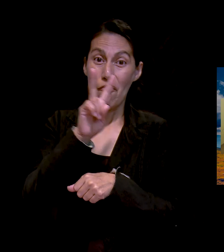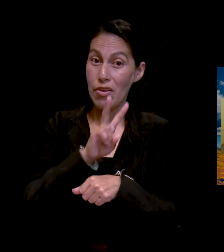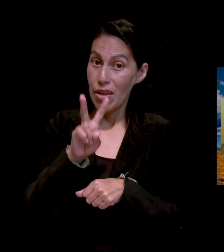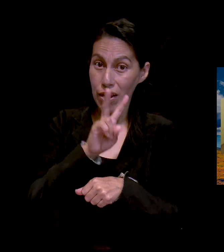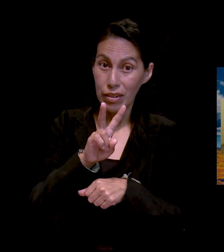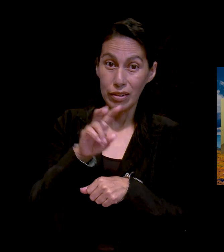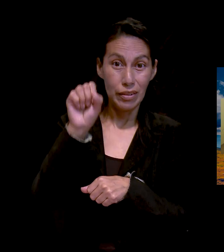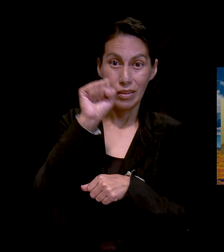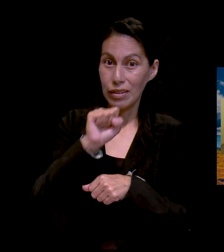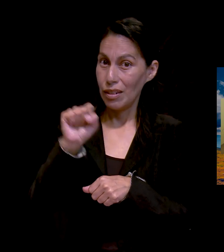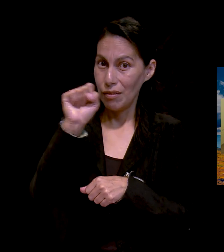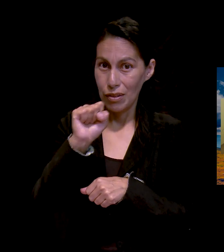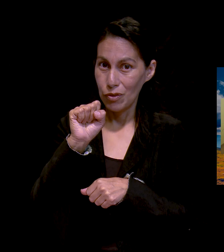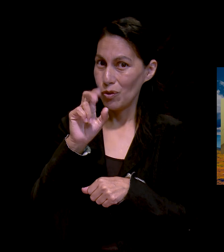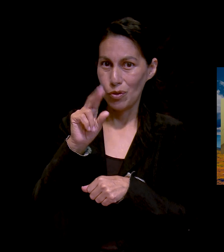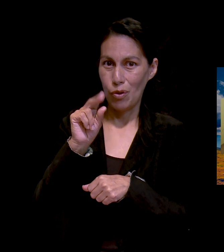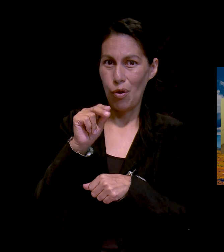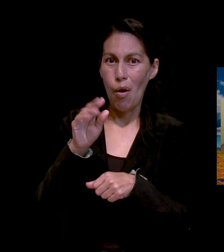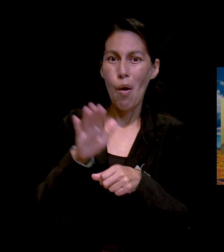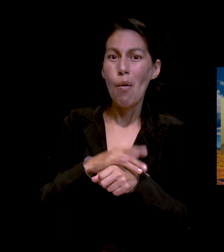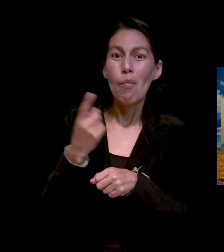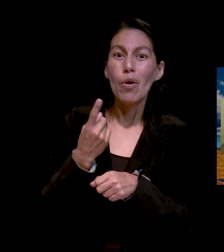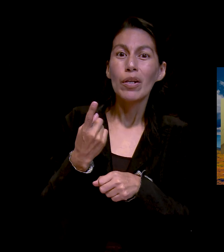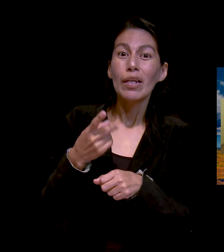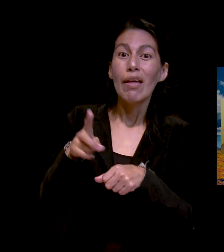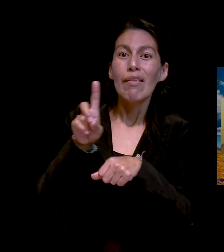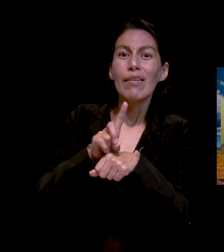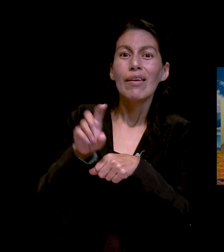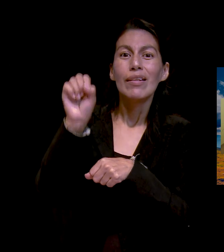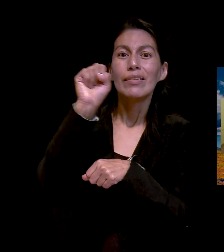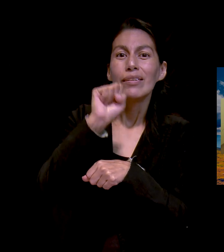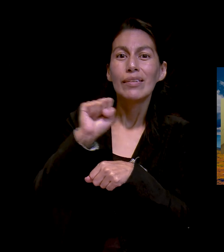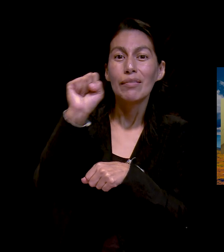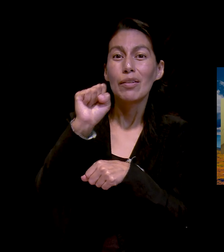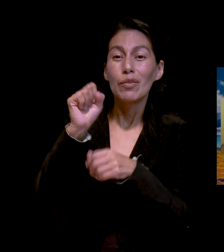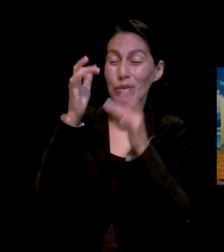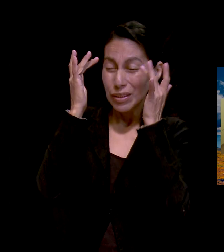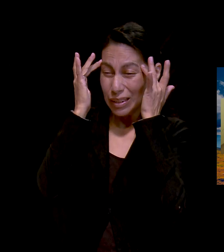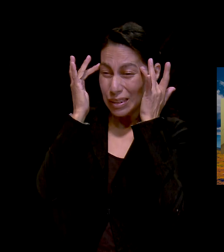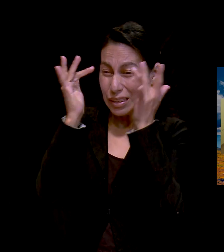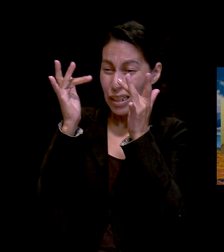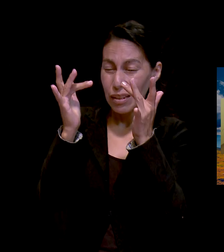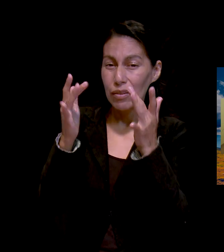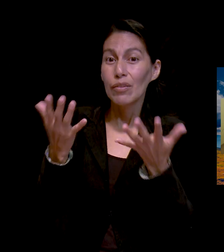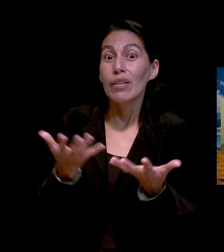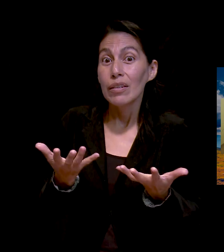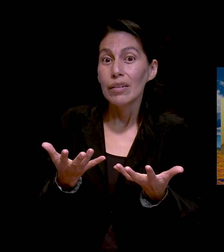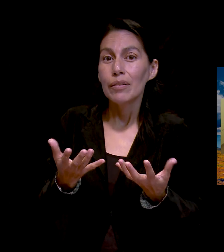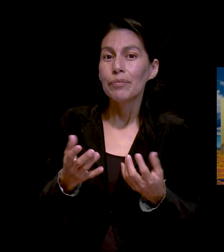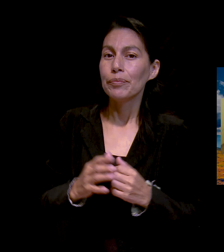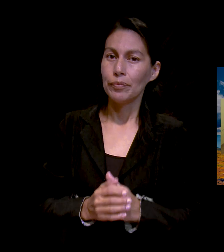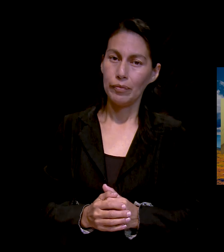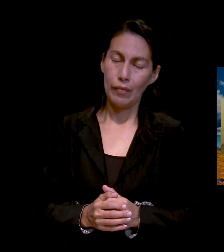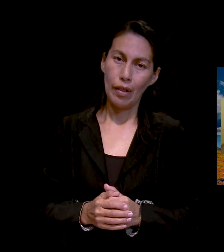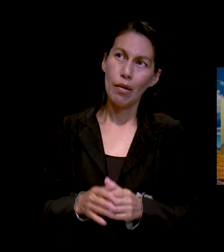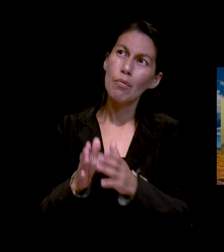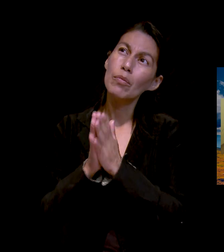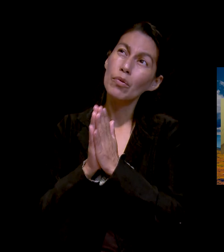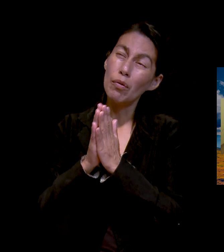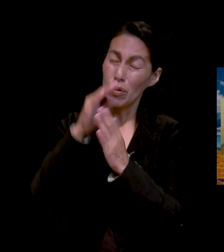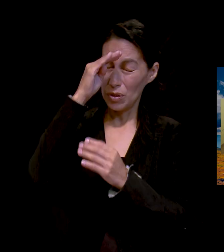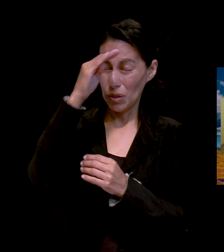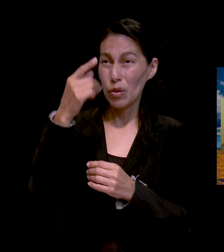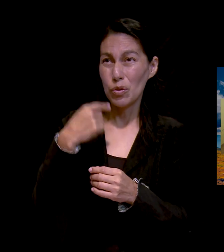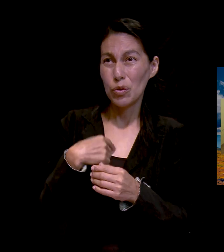estropear tu día santo. Así que, y luego le pedía. Ella decía, yo quiero morir en la madrugada, en la mañana,